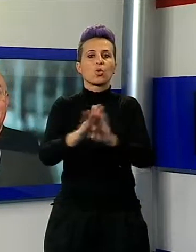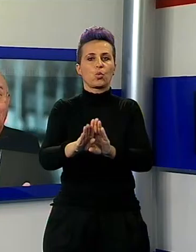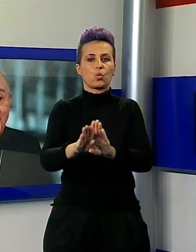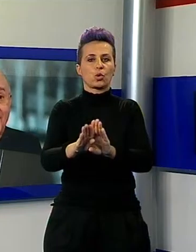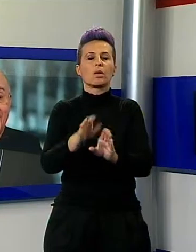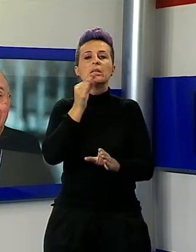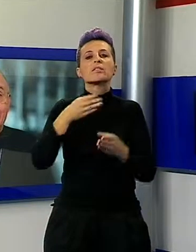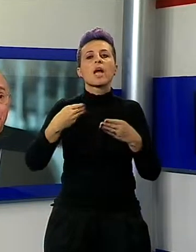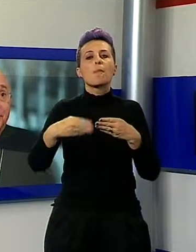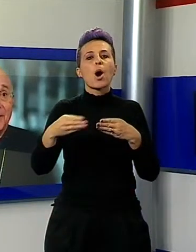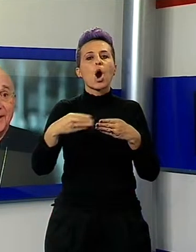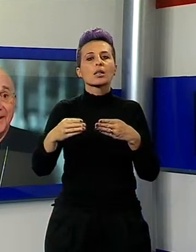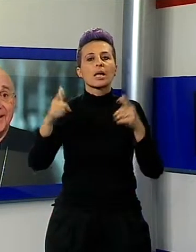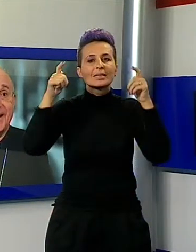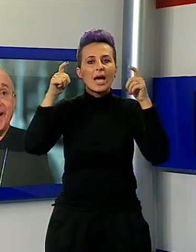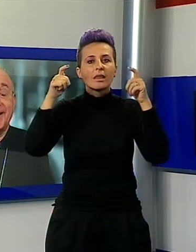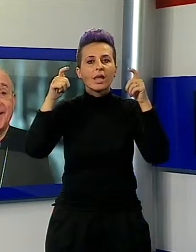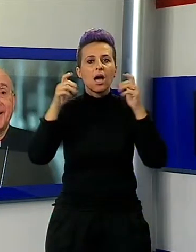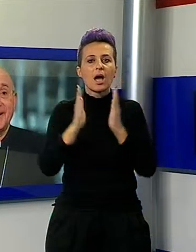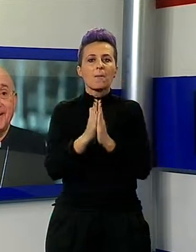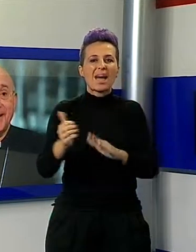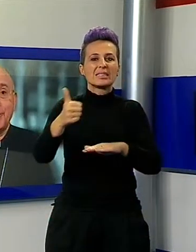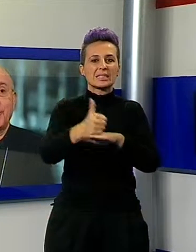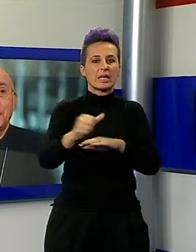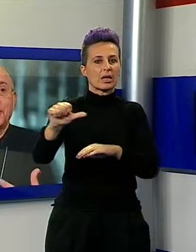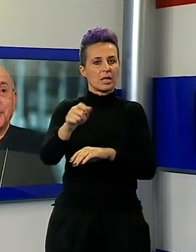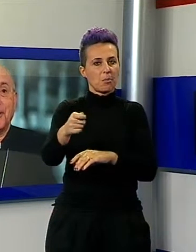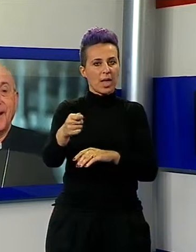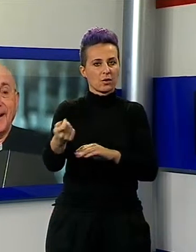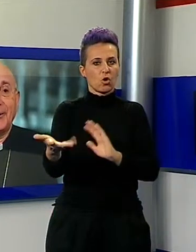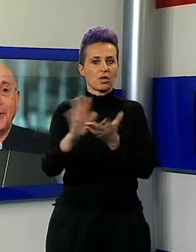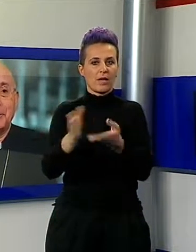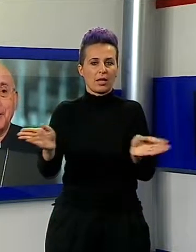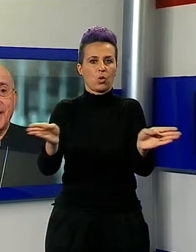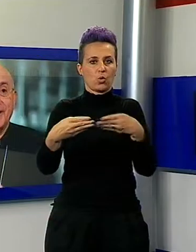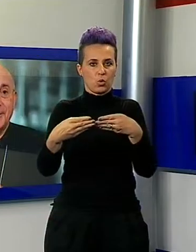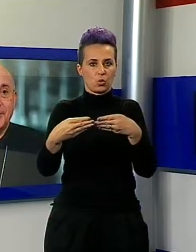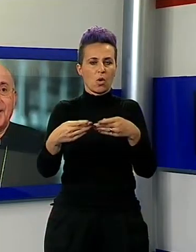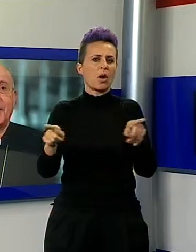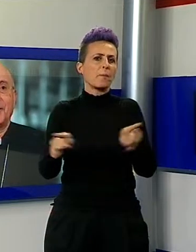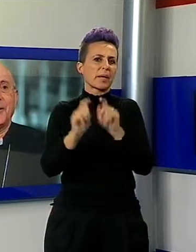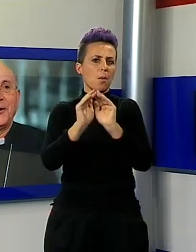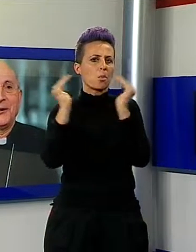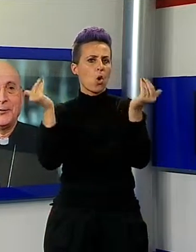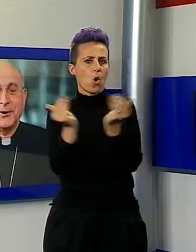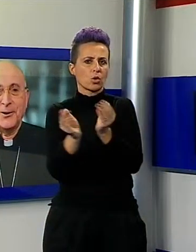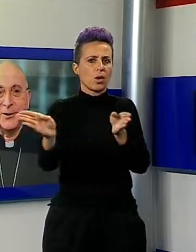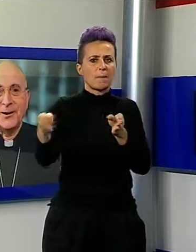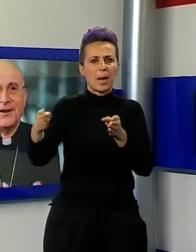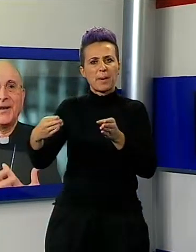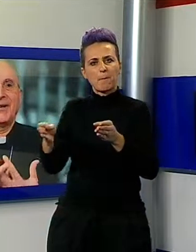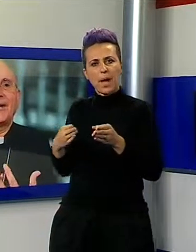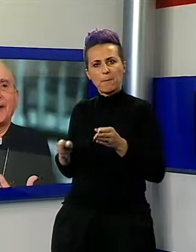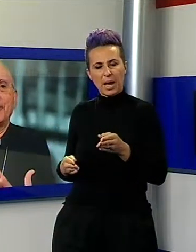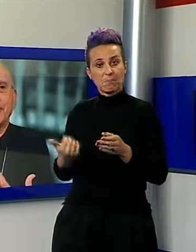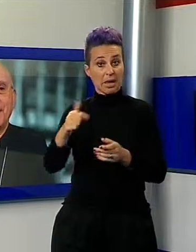San Pietro, così anche come tutte le cattedrali delle varie dioce del mondo, così anche noi a Lucca, io stesso, chiuderò